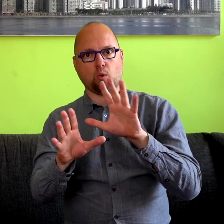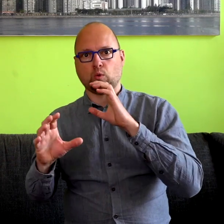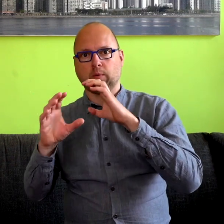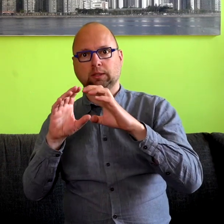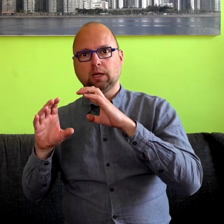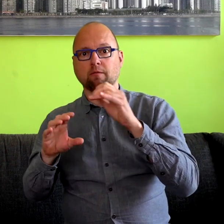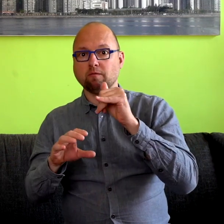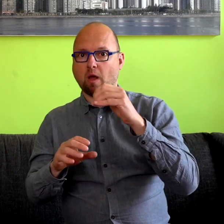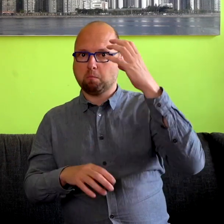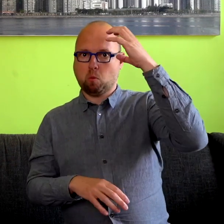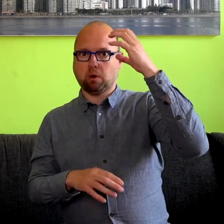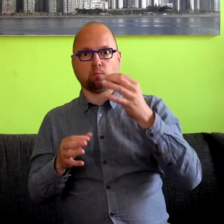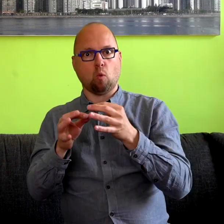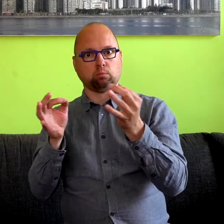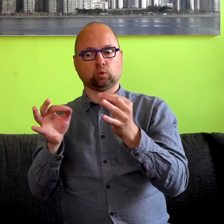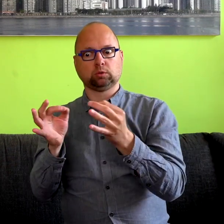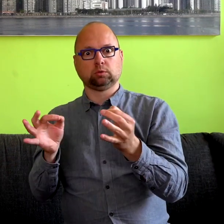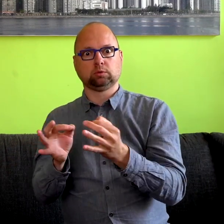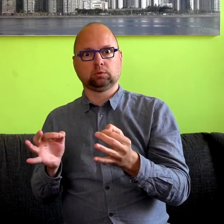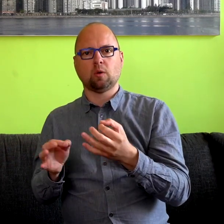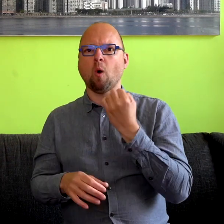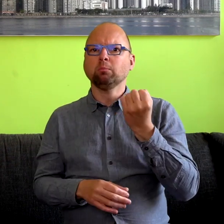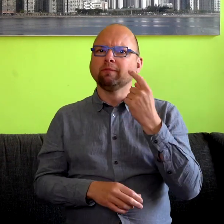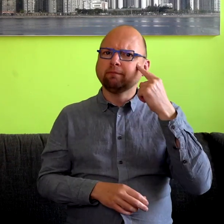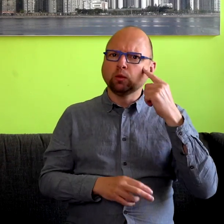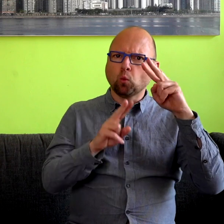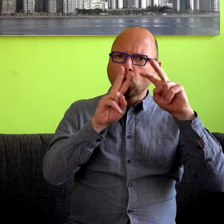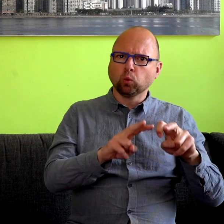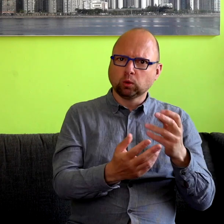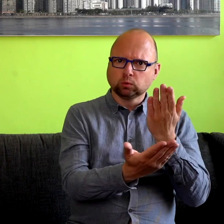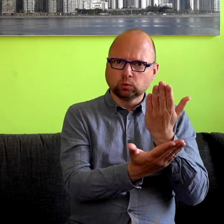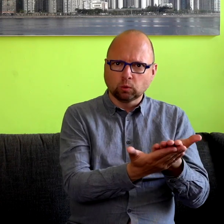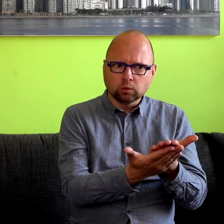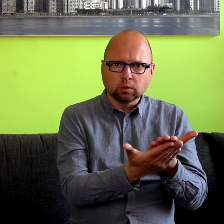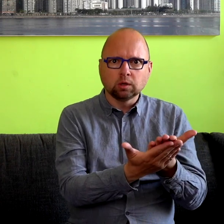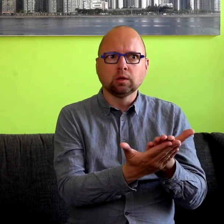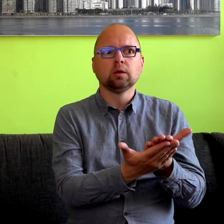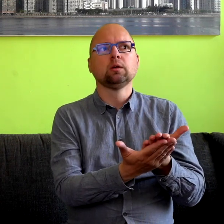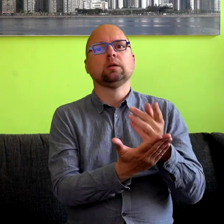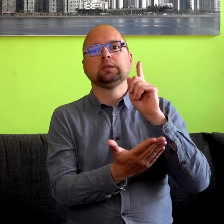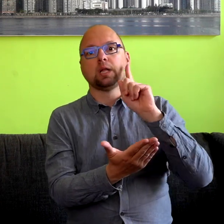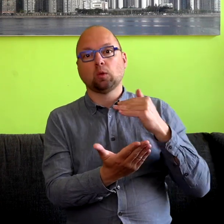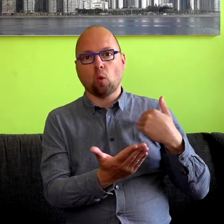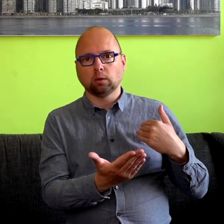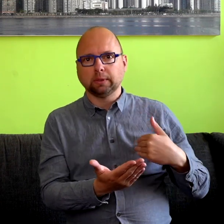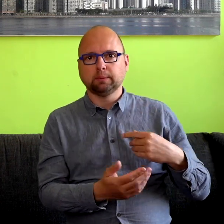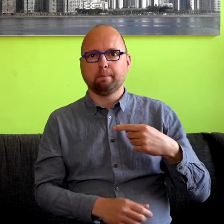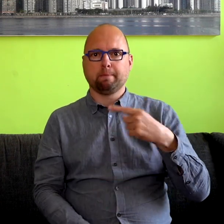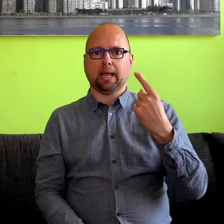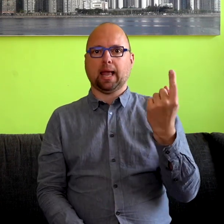problemen kunnen worden opgelost. Want we weten uit onderzoek dat slechthorende mensen meer eenzaam zijn,